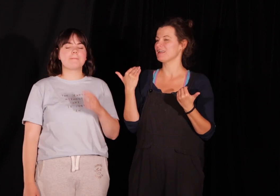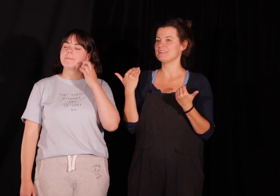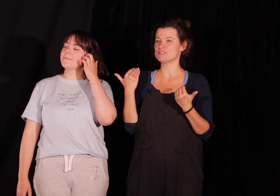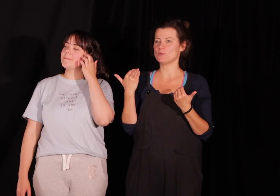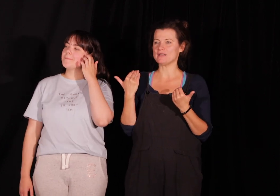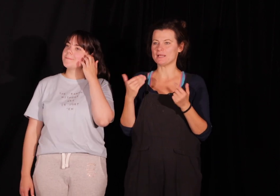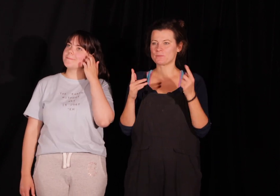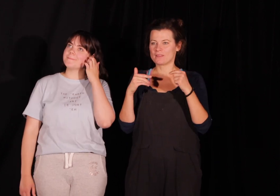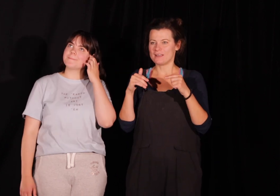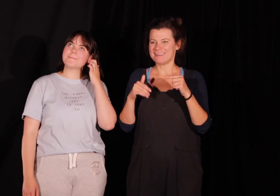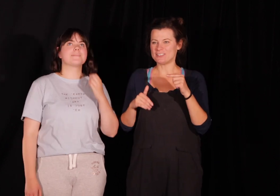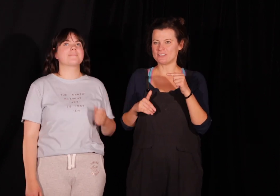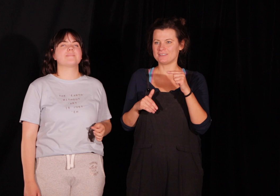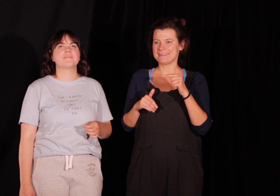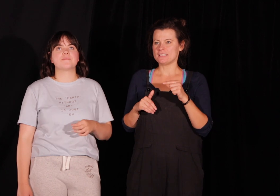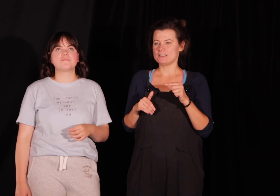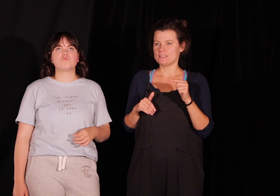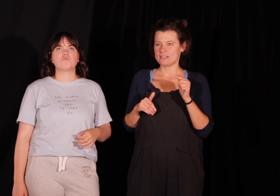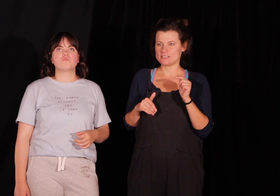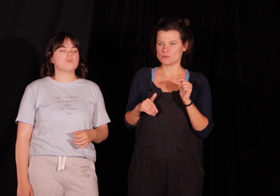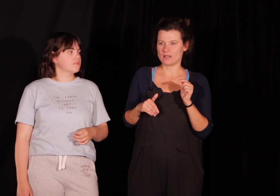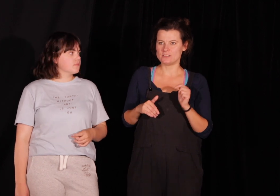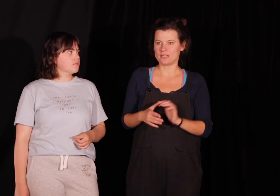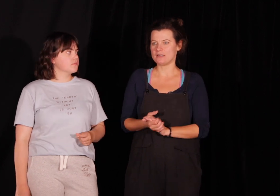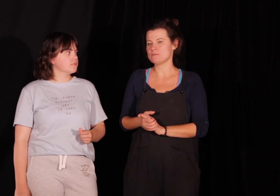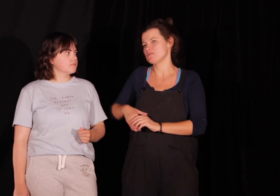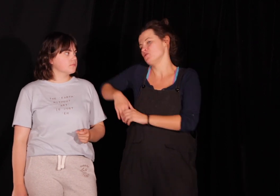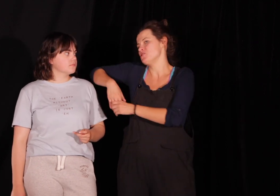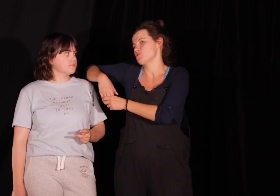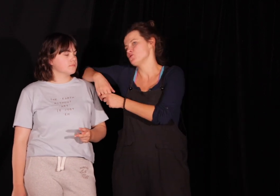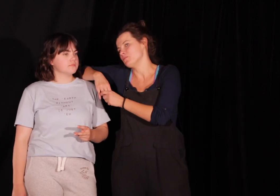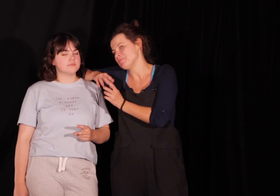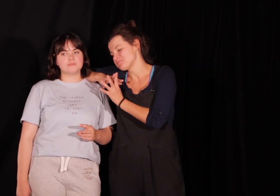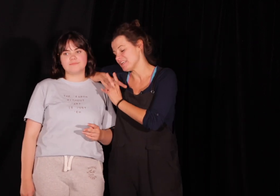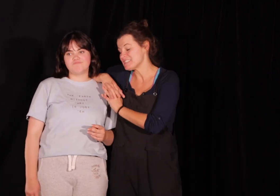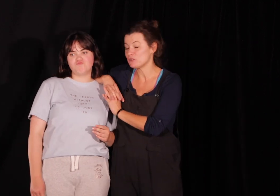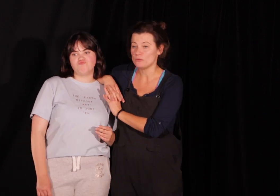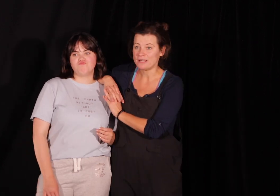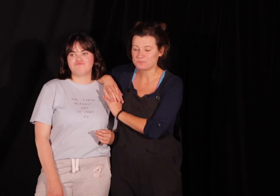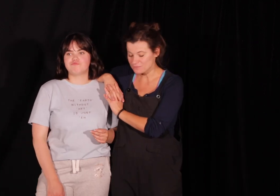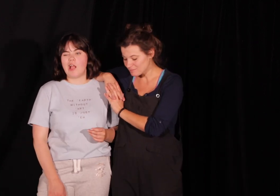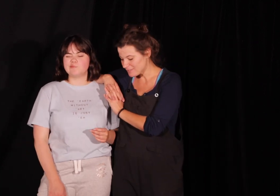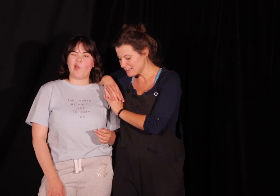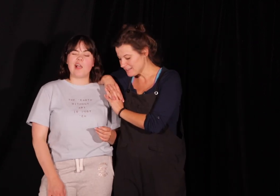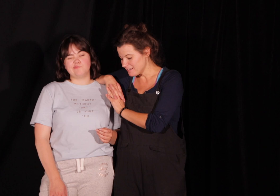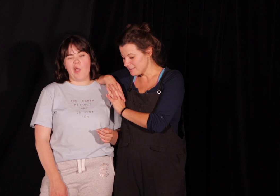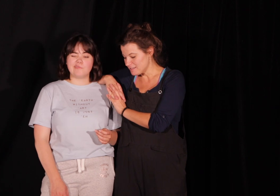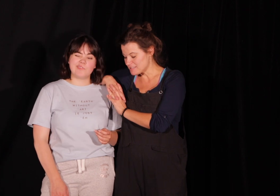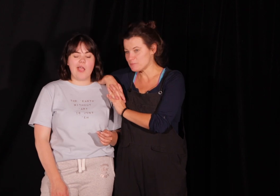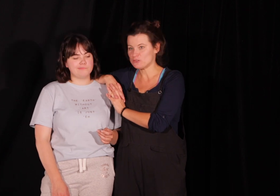Tak jest, dokładnie. Jeszcze słuchajcie, nie wiem, czy Wy lubicie rzuć gumę. Ja niestety lubię. staram się to